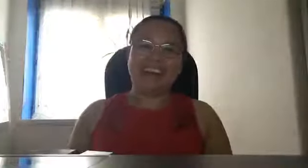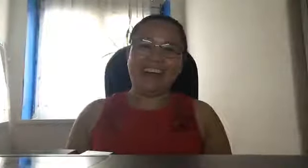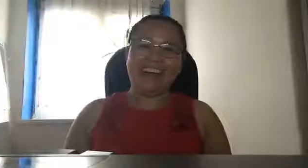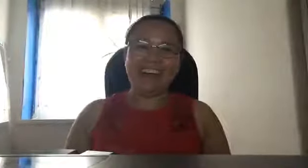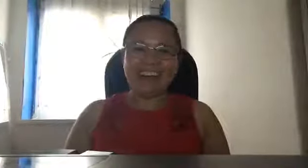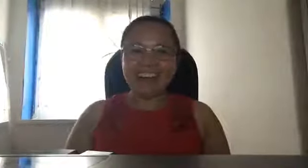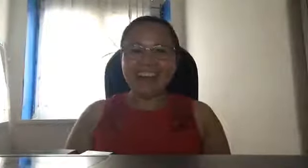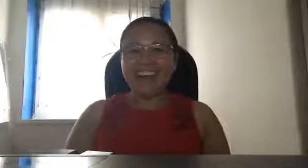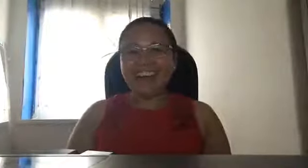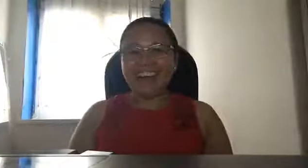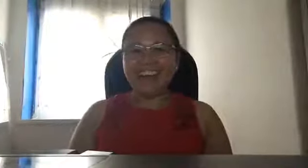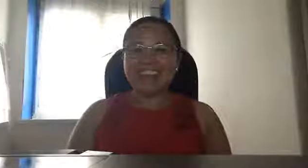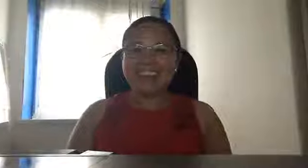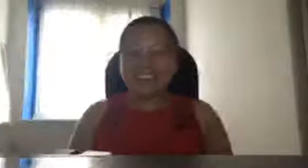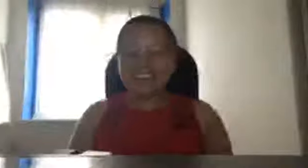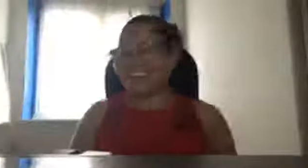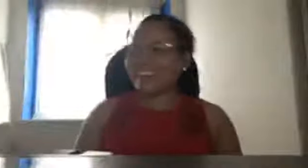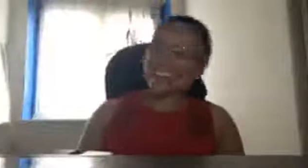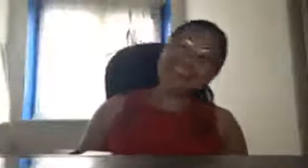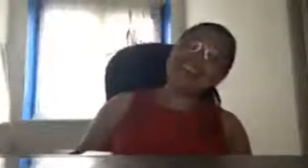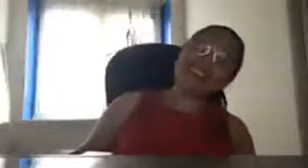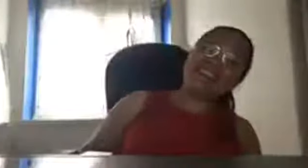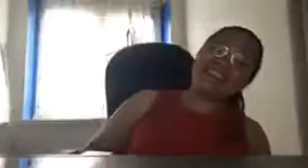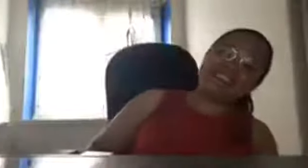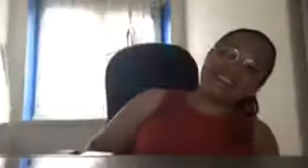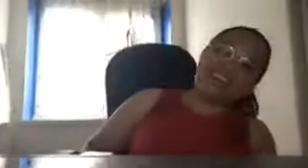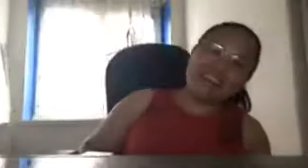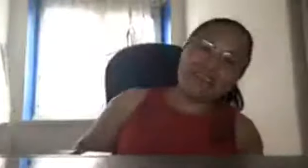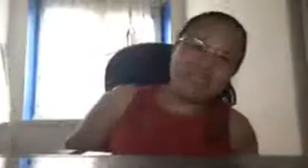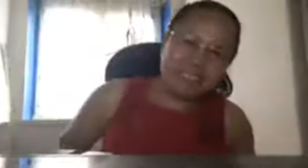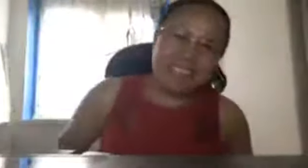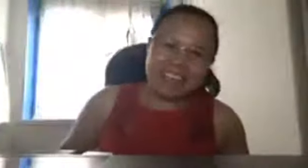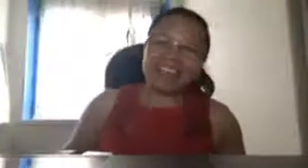ah ay naku kung alam nyo lang